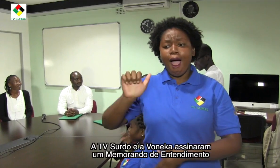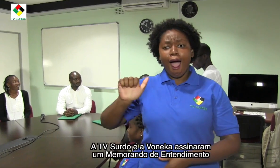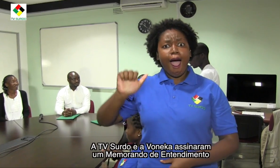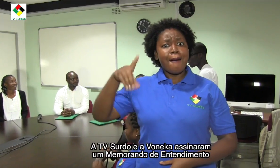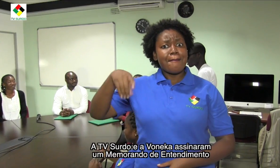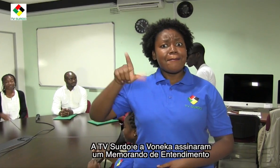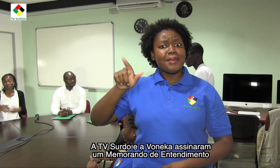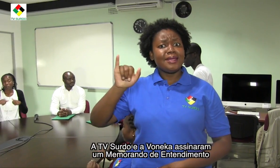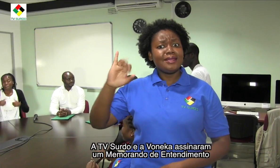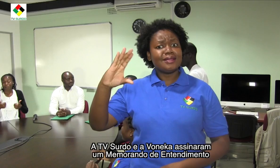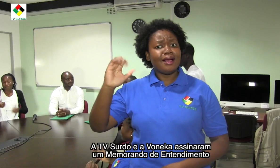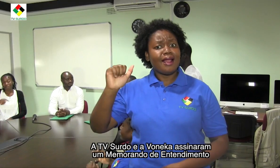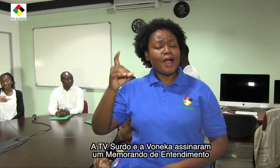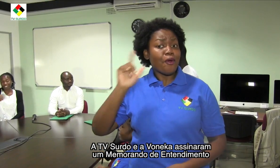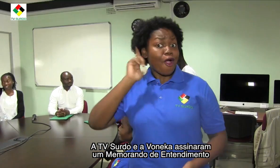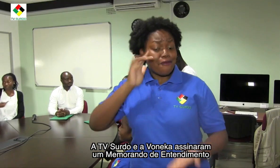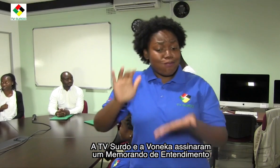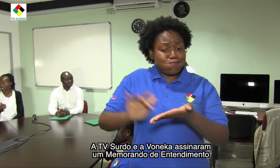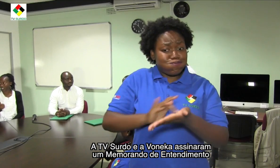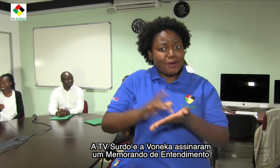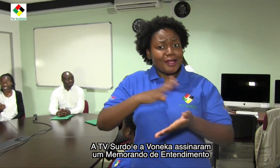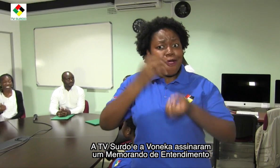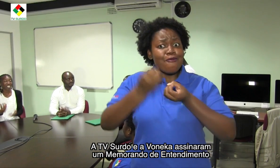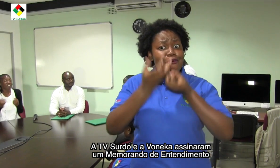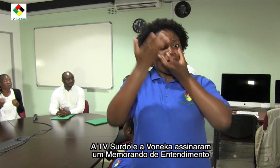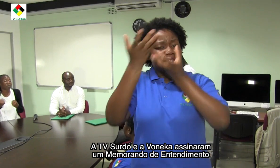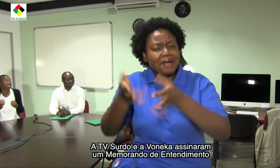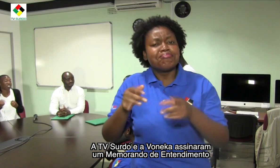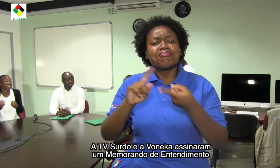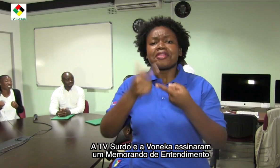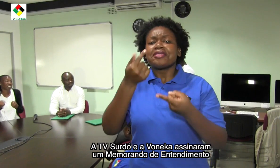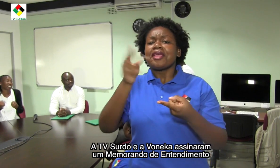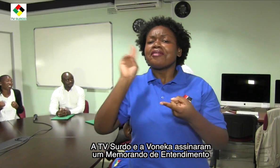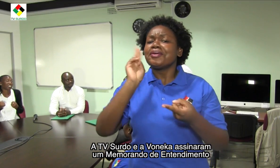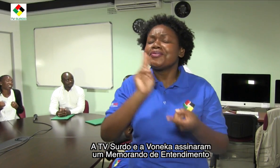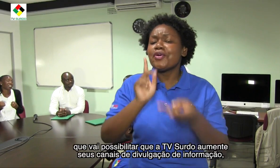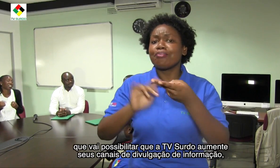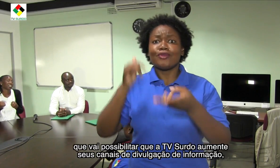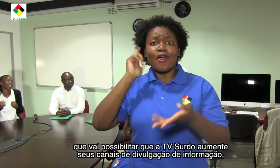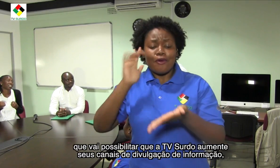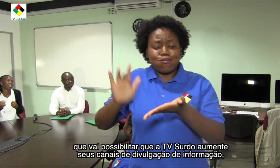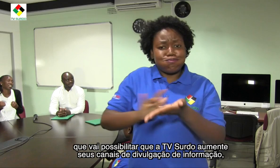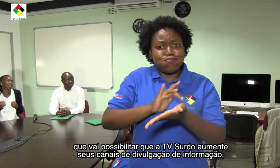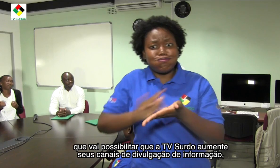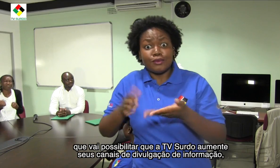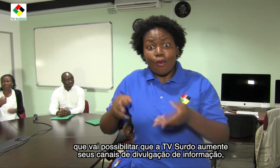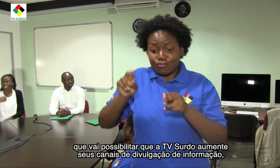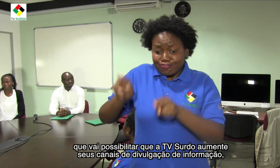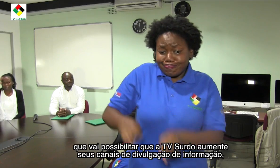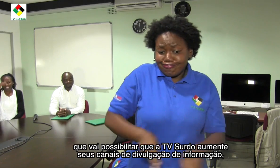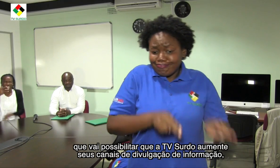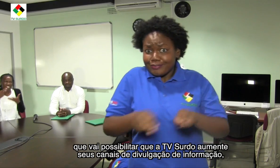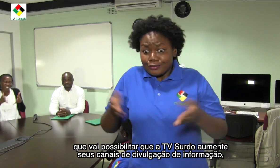A TV Surdo e a Oneca assinaram um memorándum de entendimento que vai